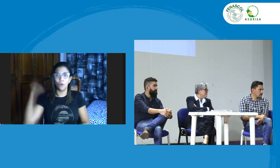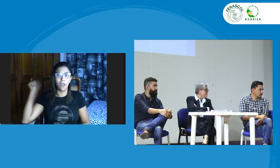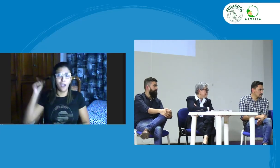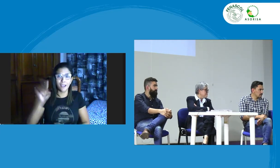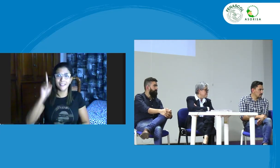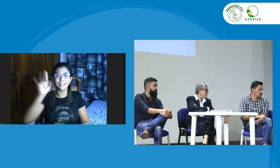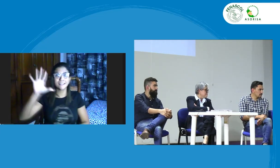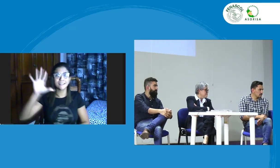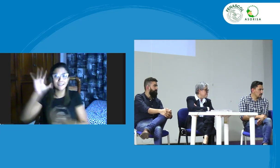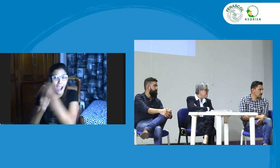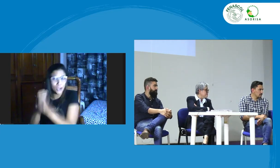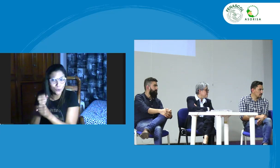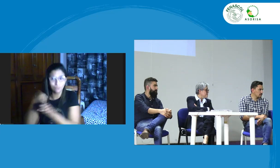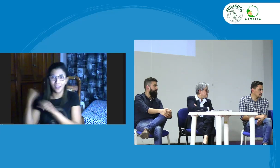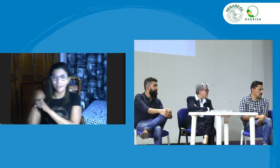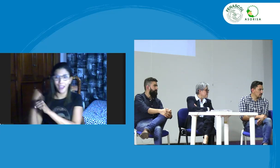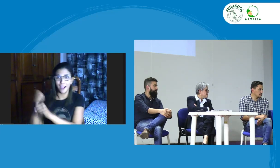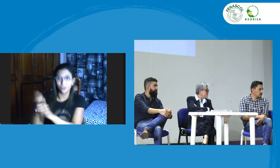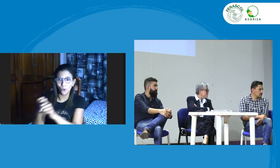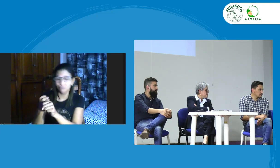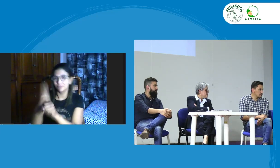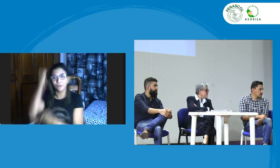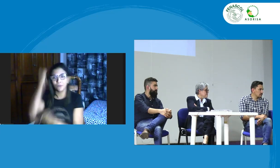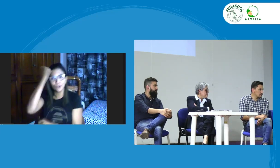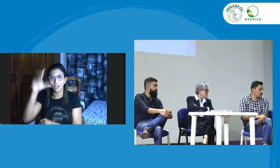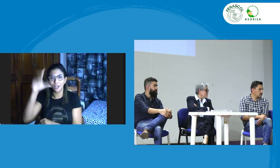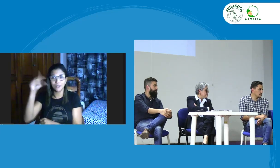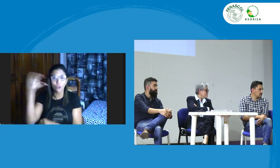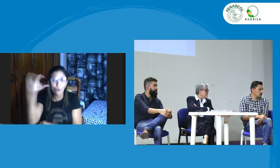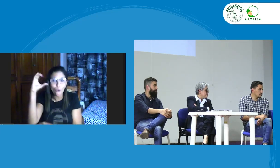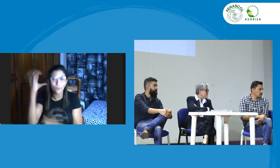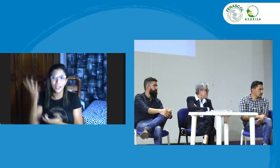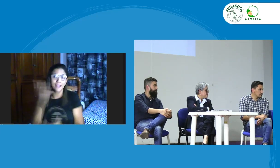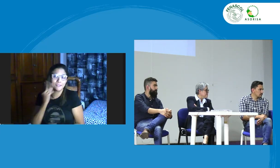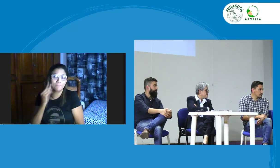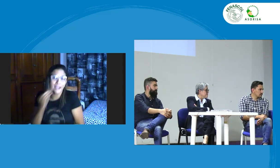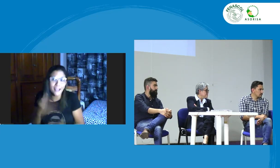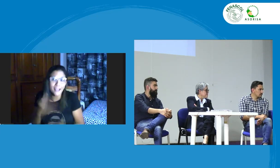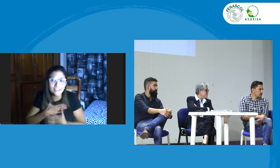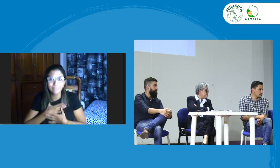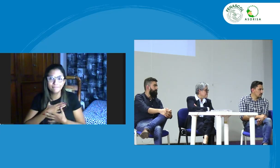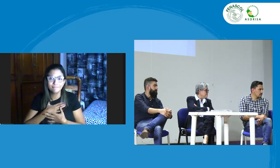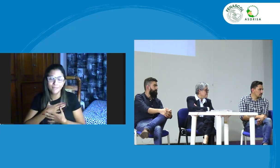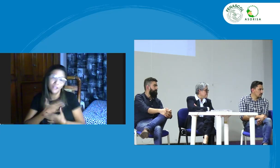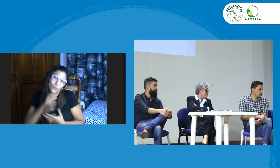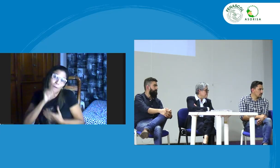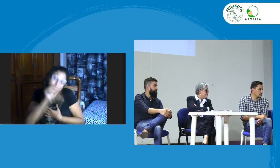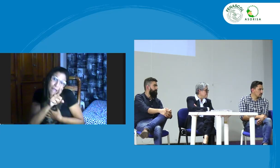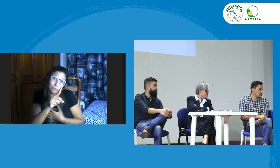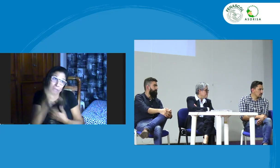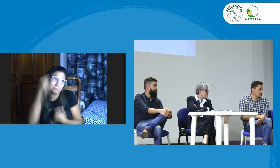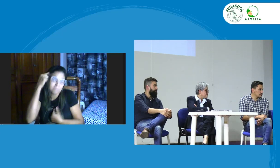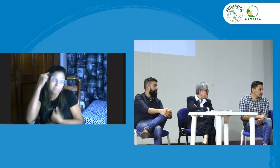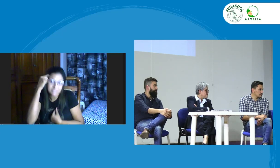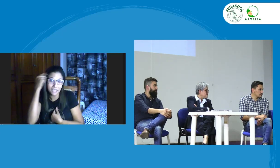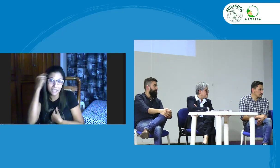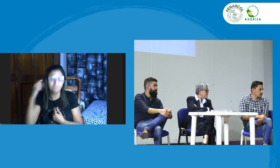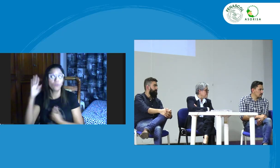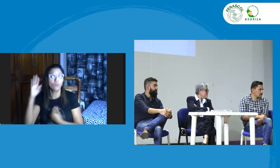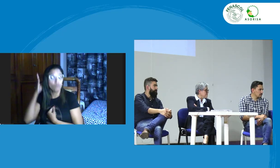por ejemplo yo he estado trabajando en esta universidad del Atlántico durante